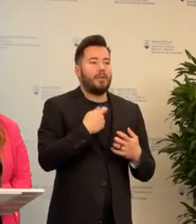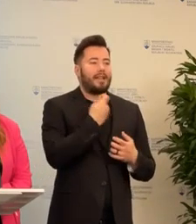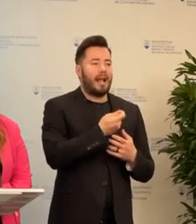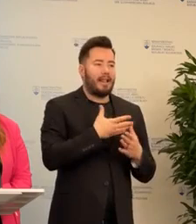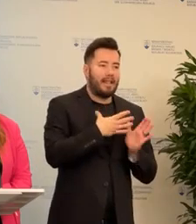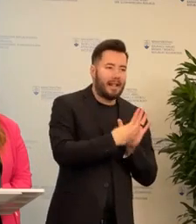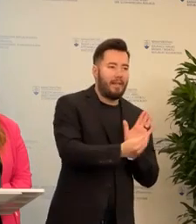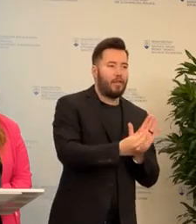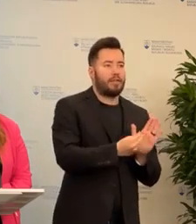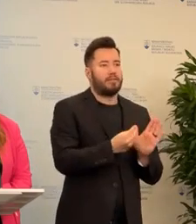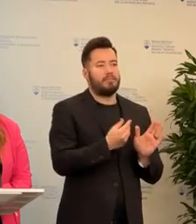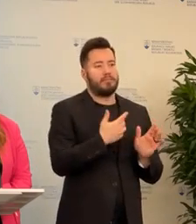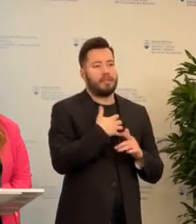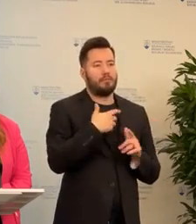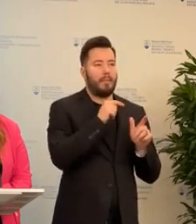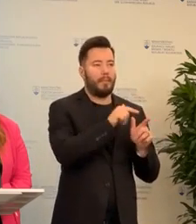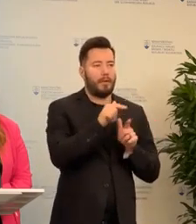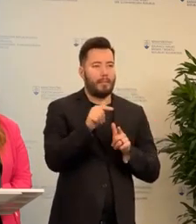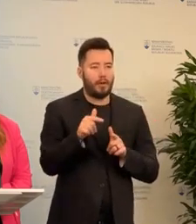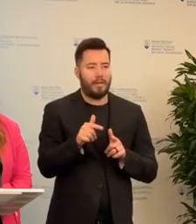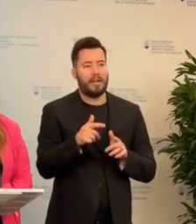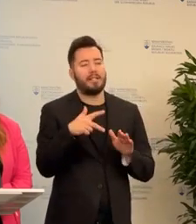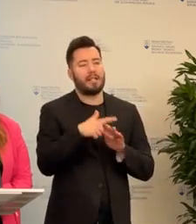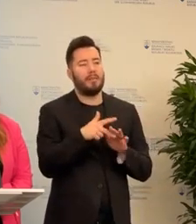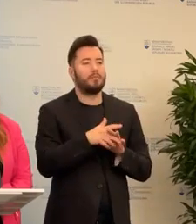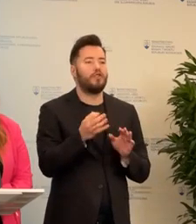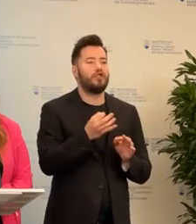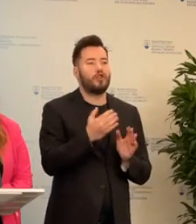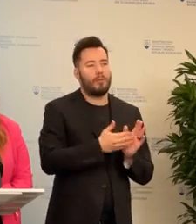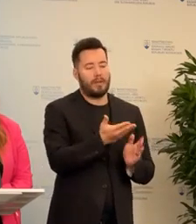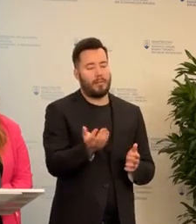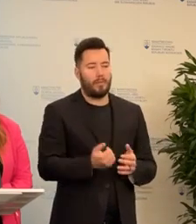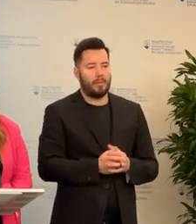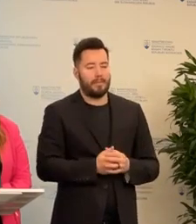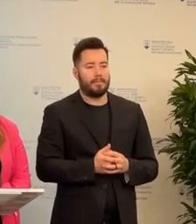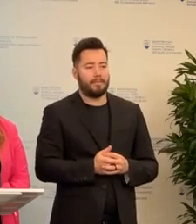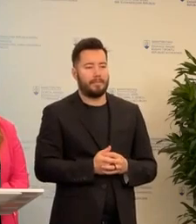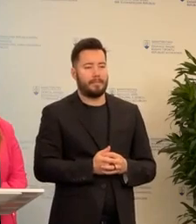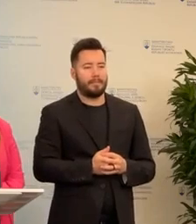úsmerne mať, podporovať a zabezpečovať to, čo je aktuálne potrebné.